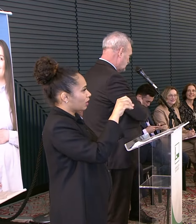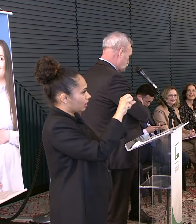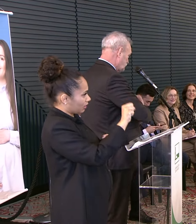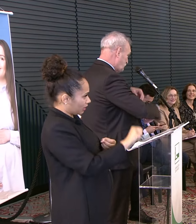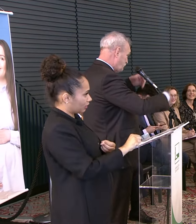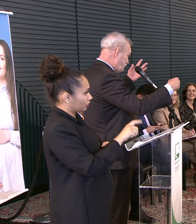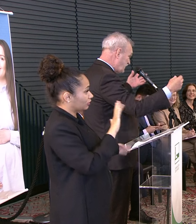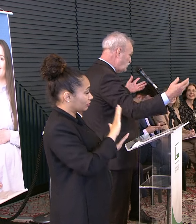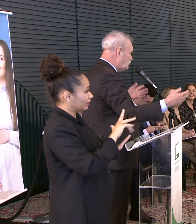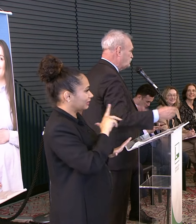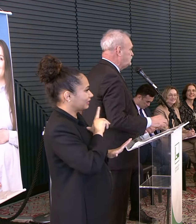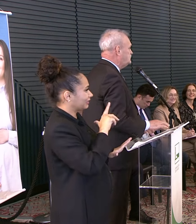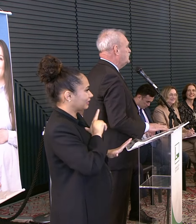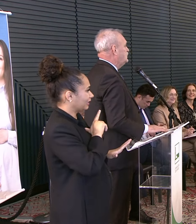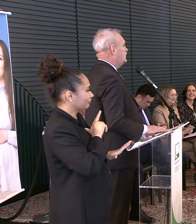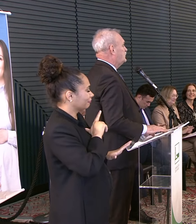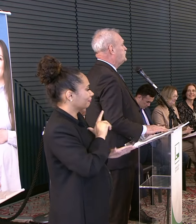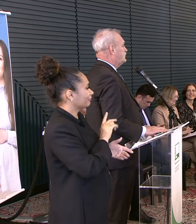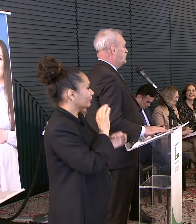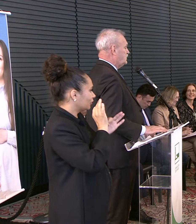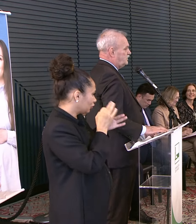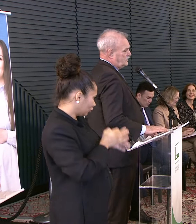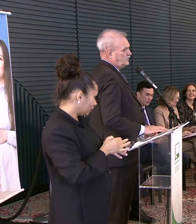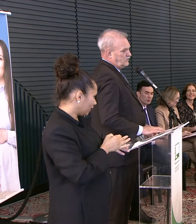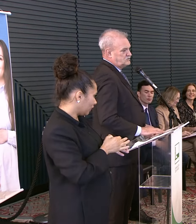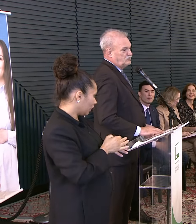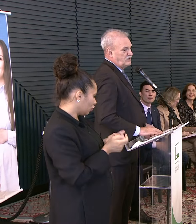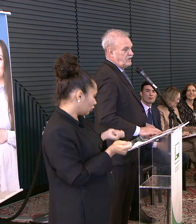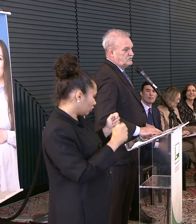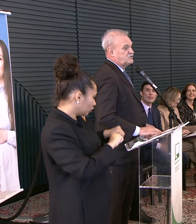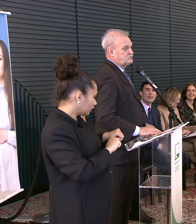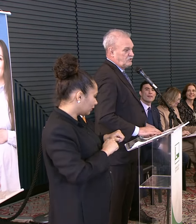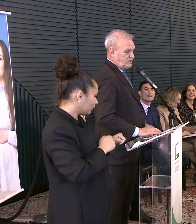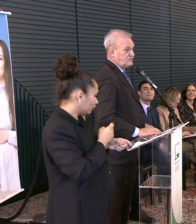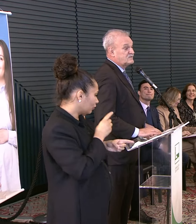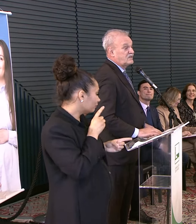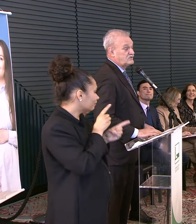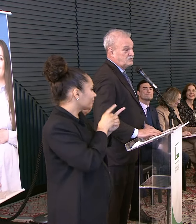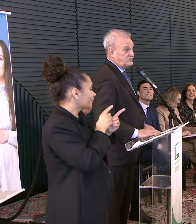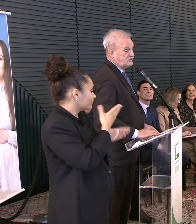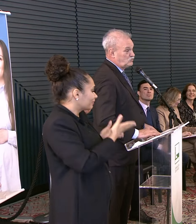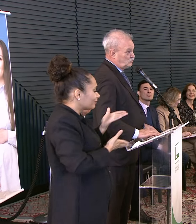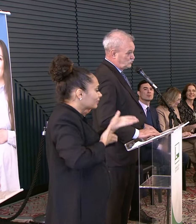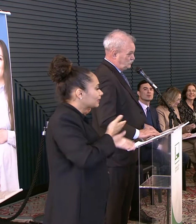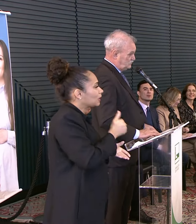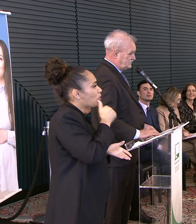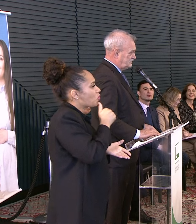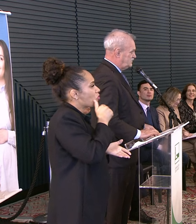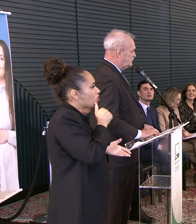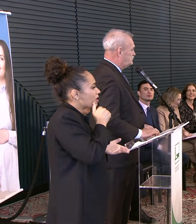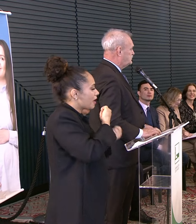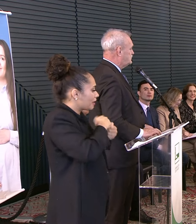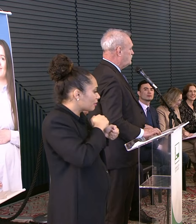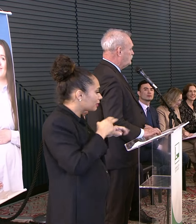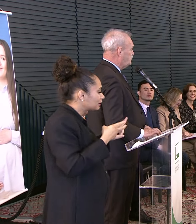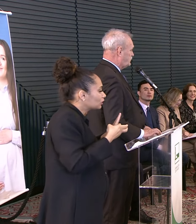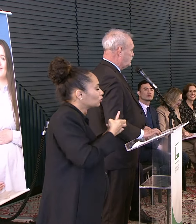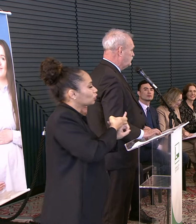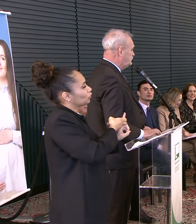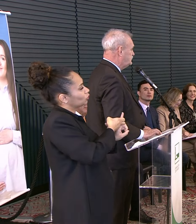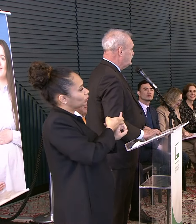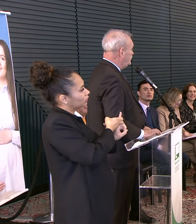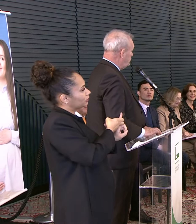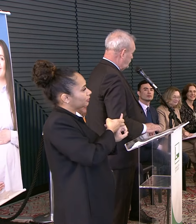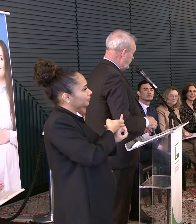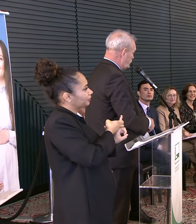fato Na sua plenitude Atender As mulheres Principalmente Aquelas que precisam Do SUS Do sistema de